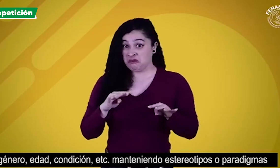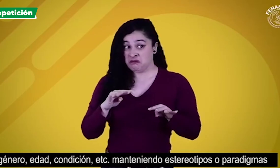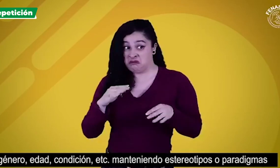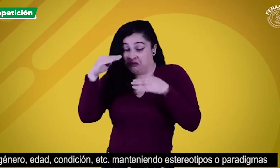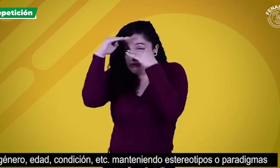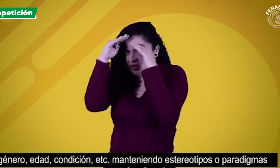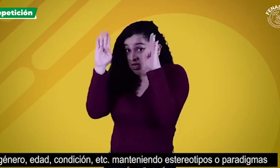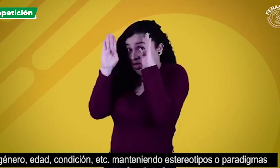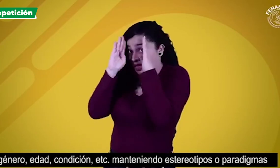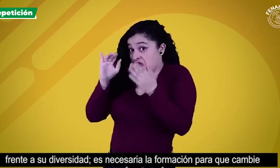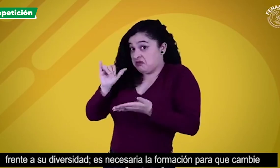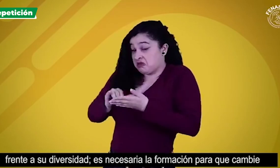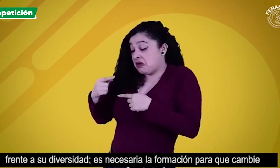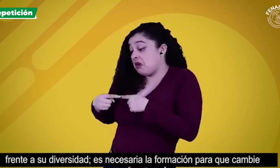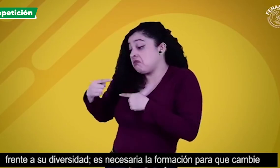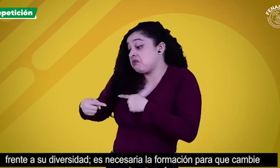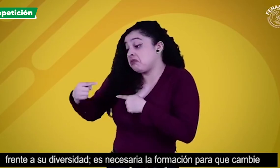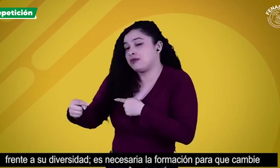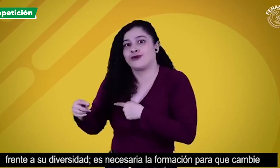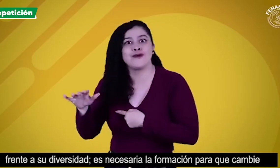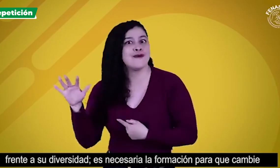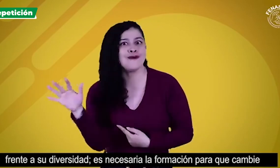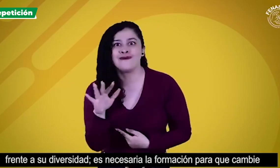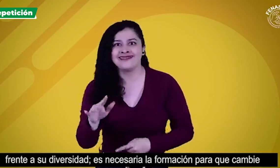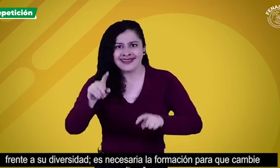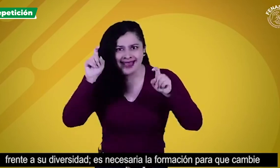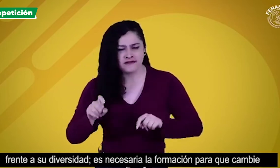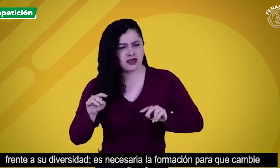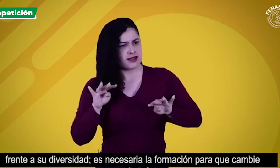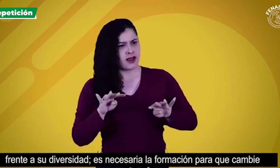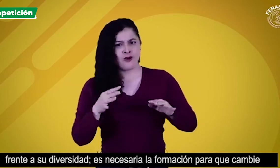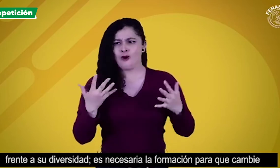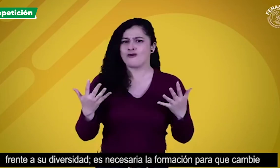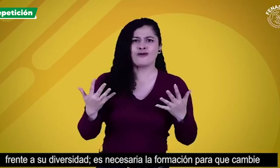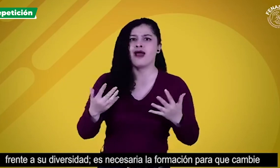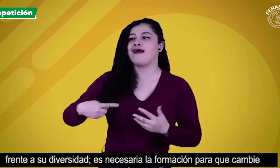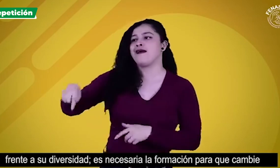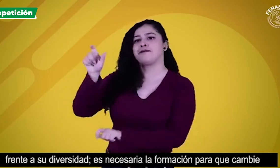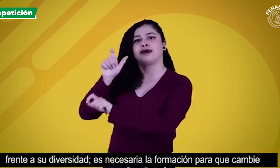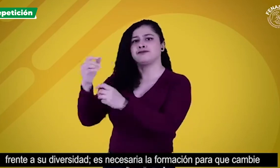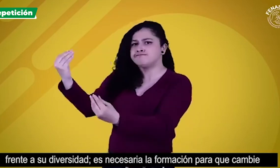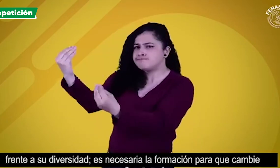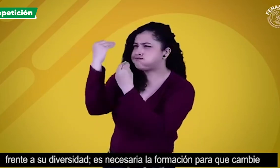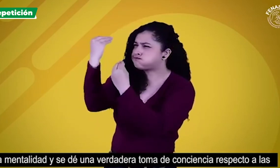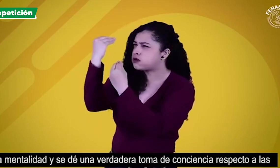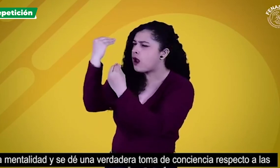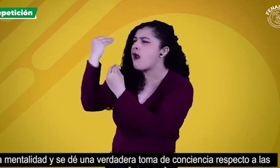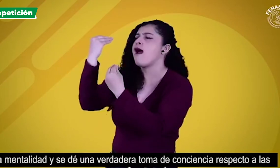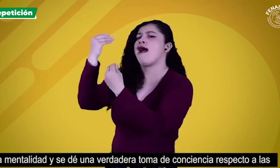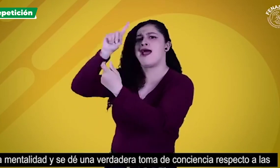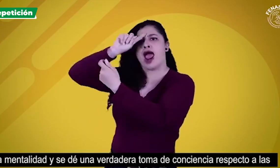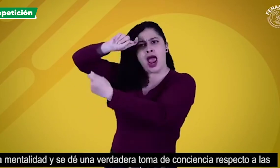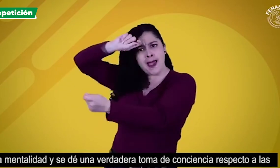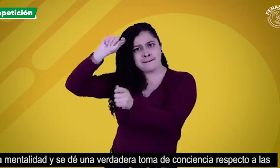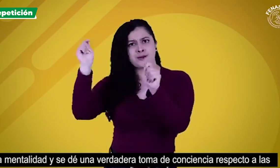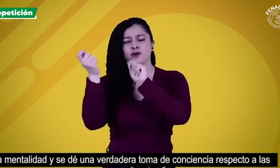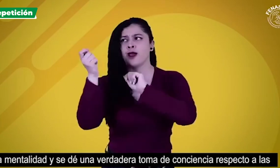frente a su diversidad es necesaria la formación para que cambie la mentalidad y se dé una verdadera toma de